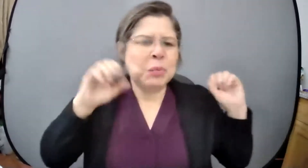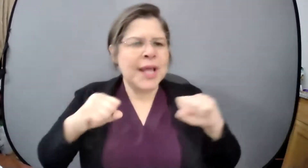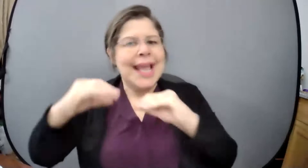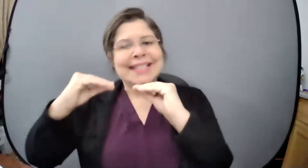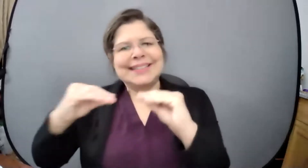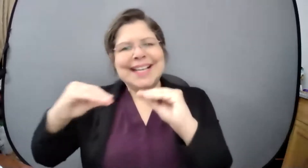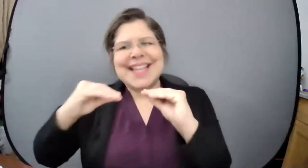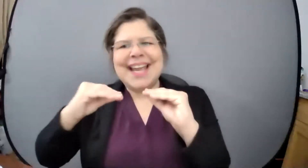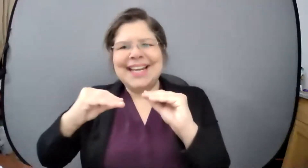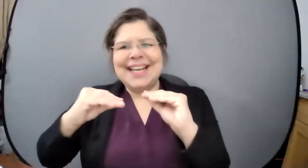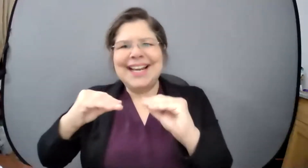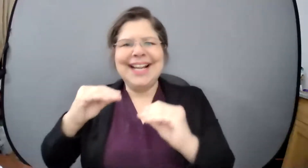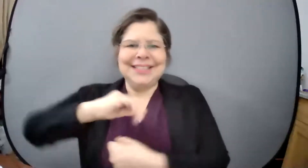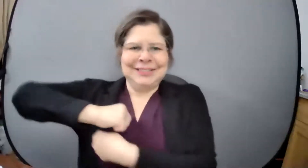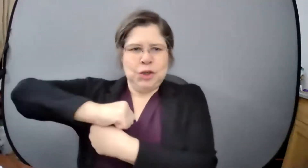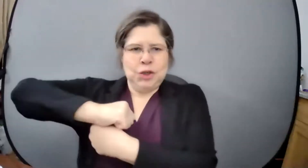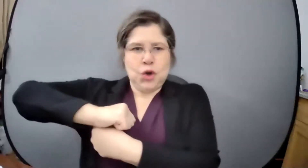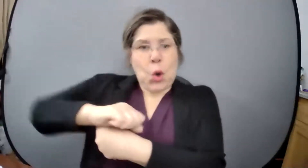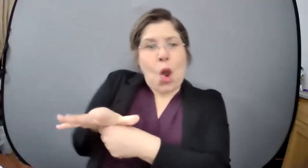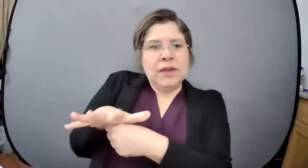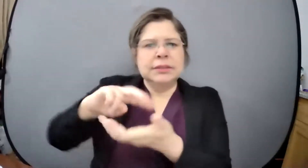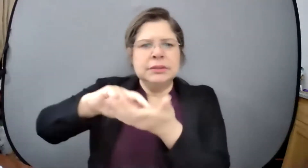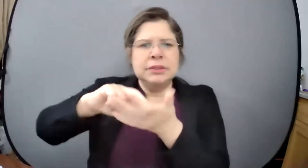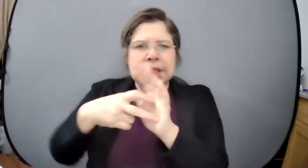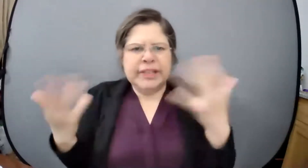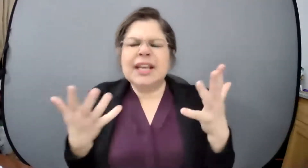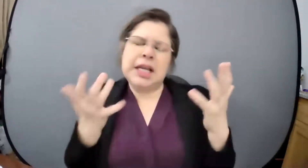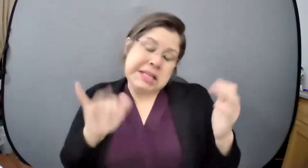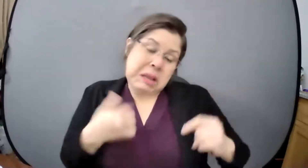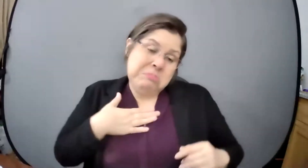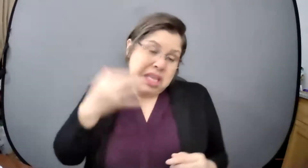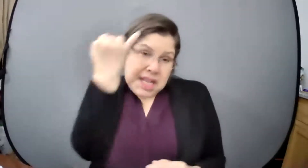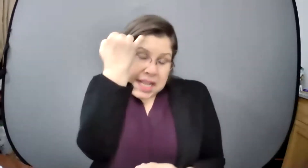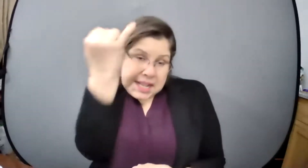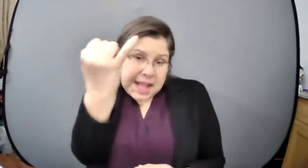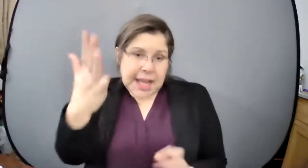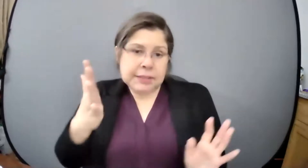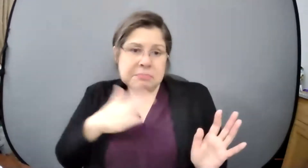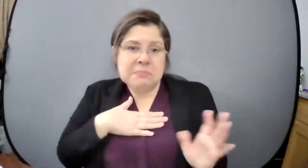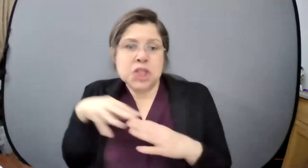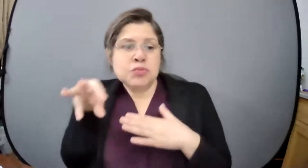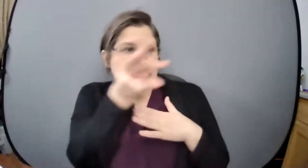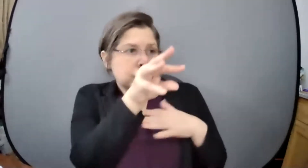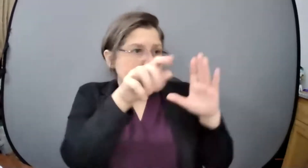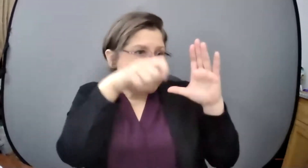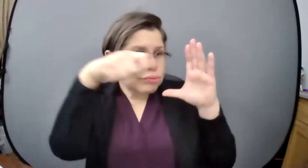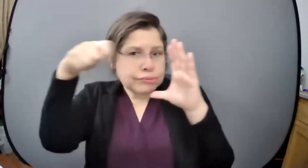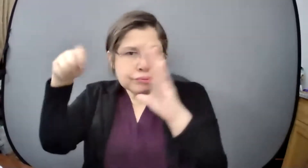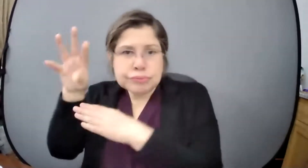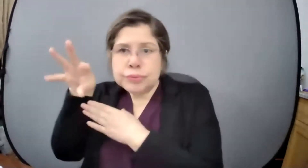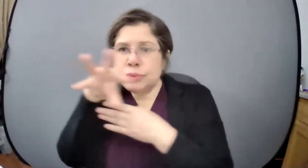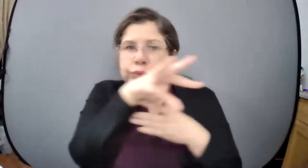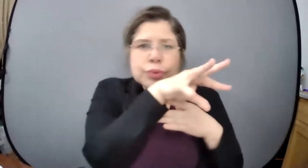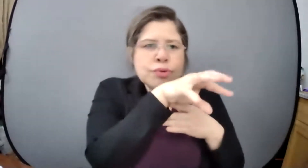distintos foros o sea de sitios que estén seguros que ellos expresen se graba y después se hace un video